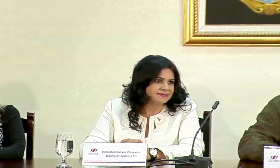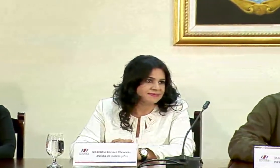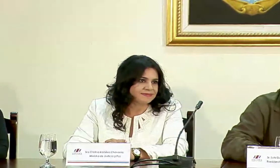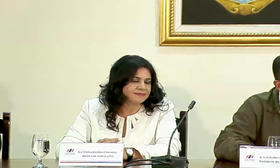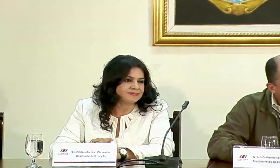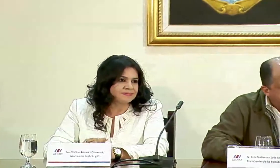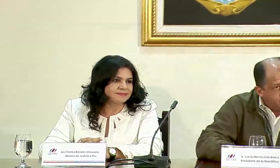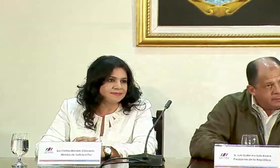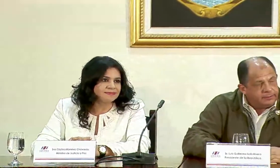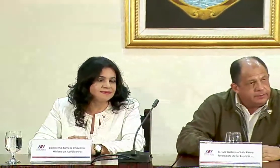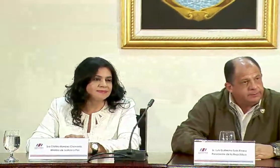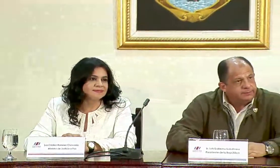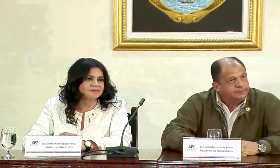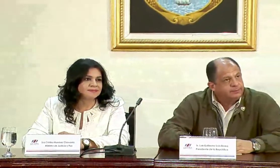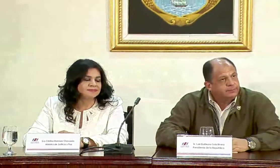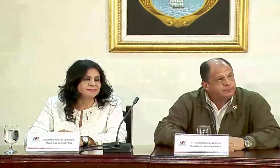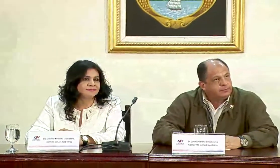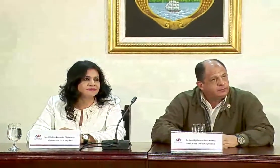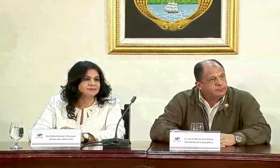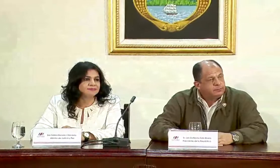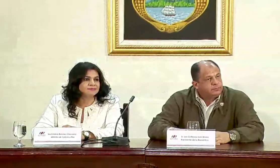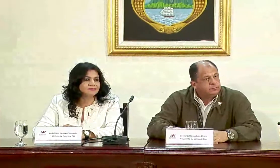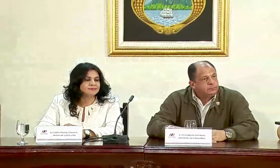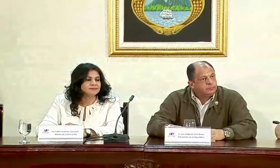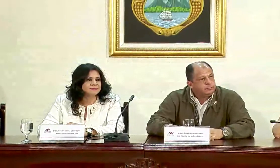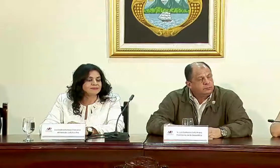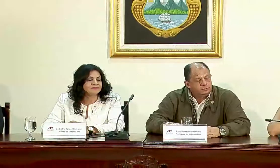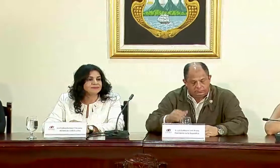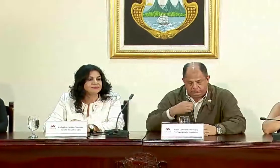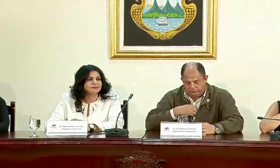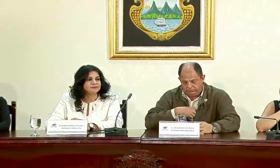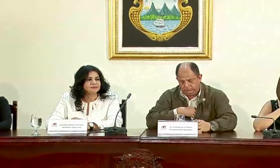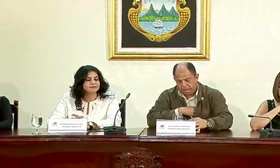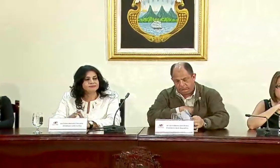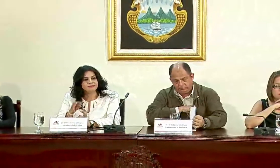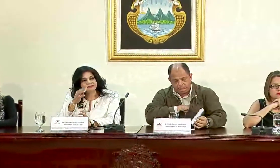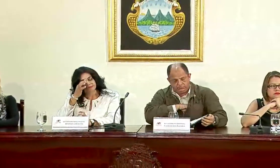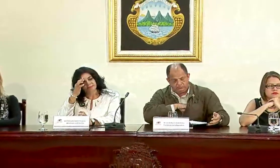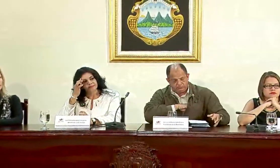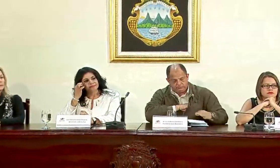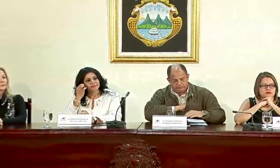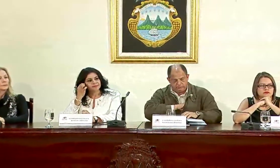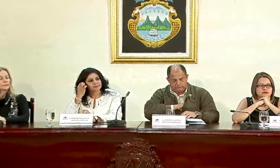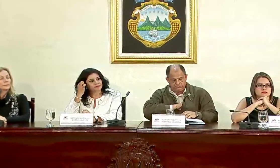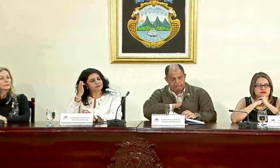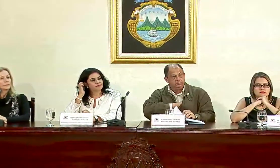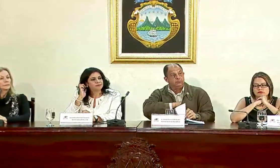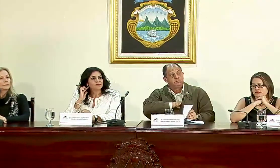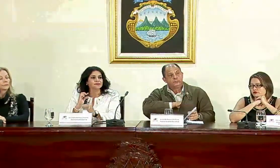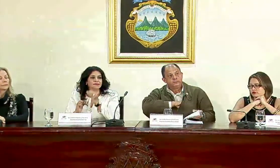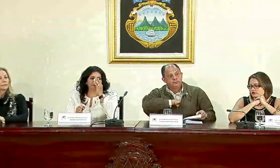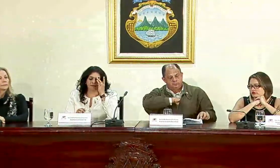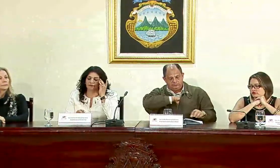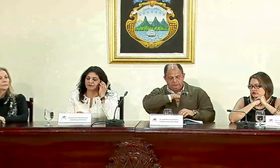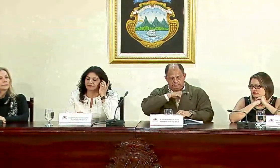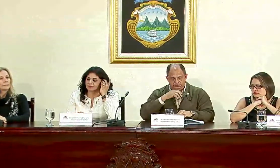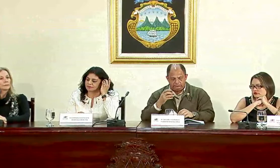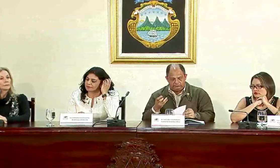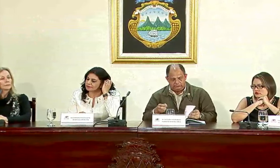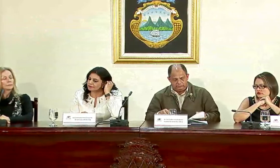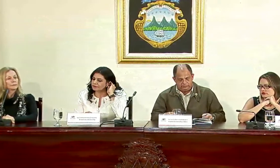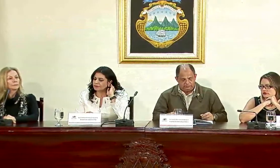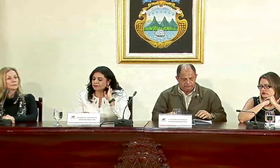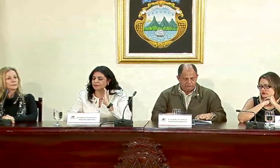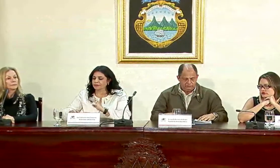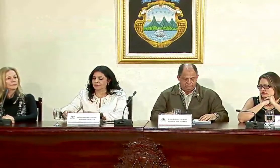buenas tardes presidente tres consultas uno desde hace cuánto conoce usted la nueva ministra de justicia la conocida con anterioridad